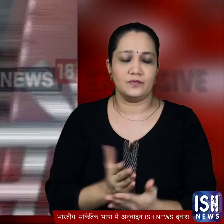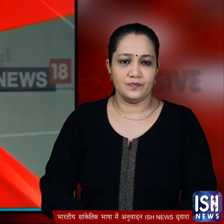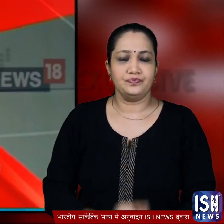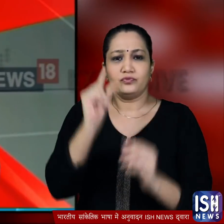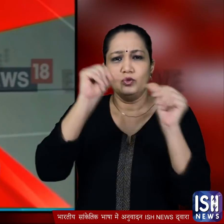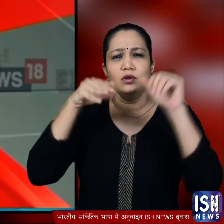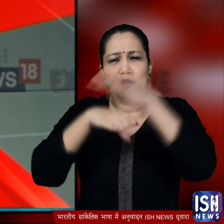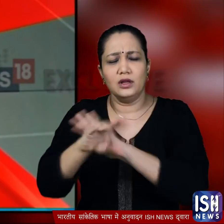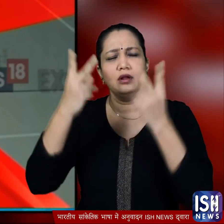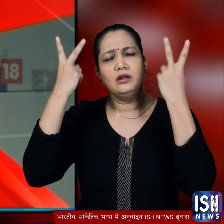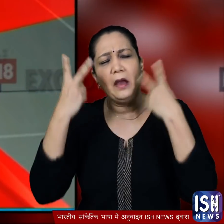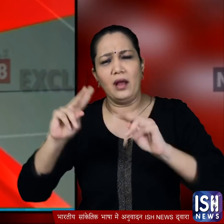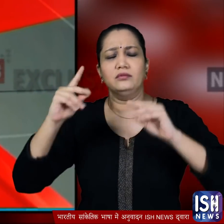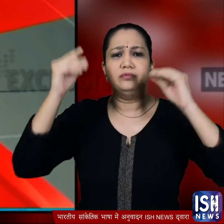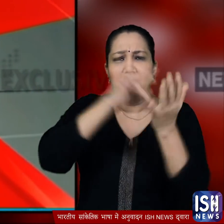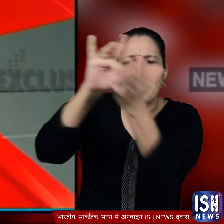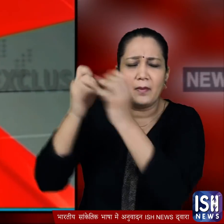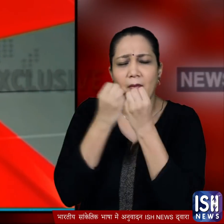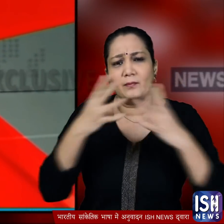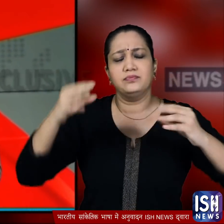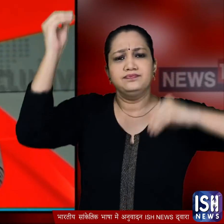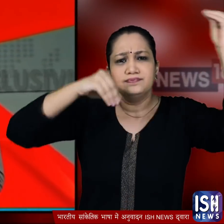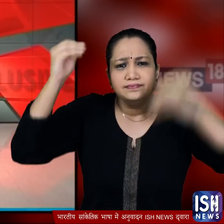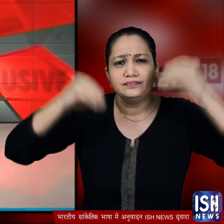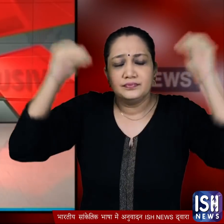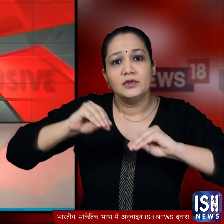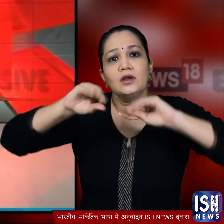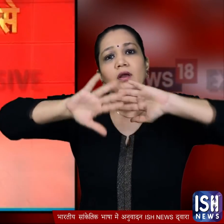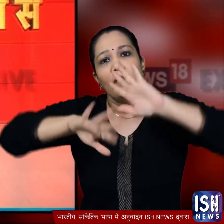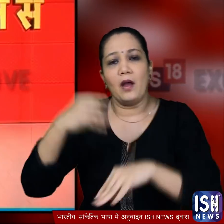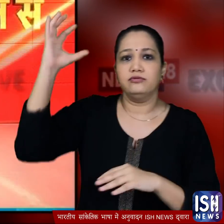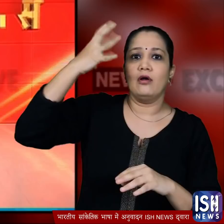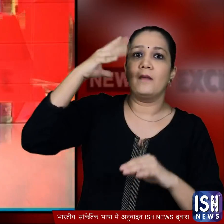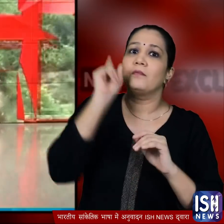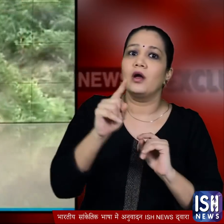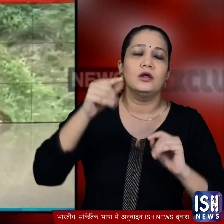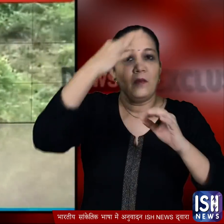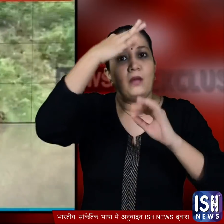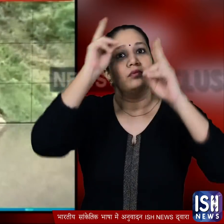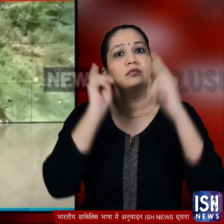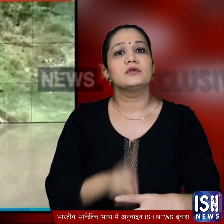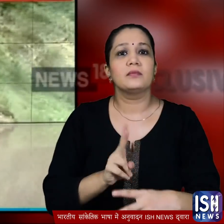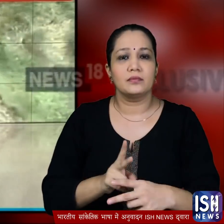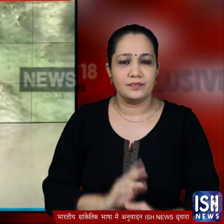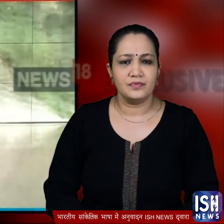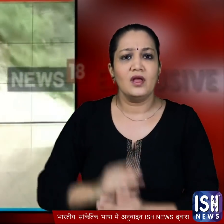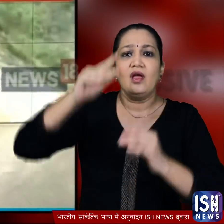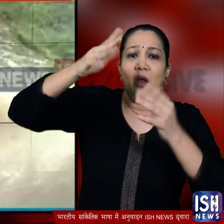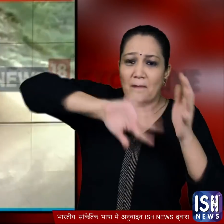उत्तराखंड के कई लाकों में लगातार हुई बारिश के बाद निकली धूप भी सुकून लेकर नी आई वहाँ कुछ जगों पर पहाड खिसकने की